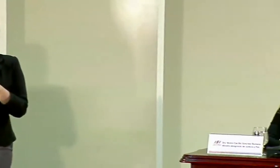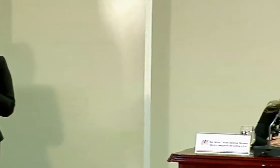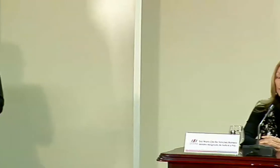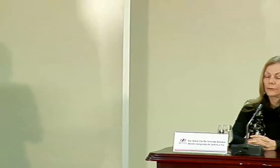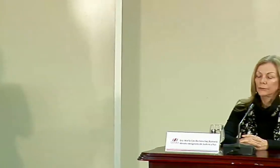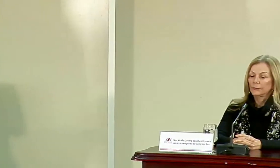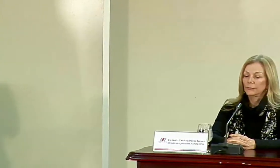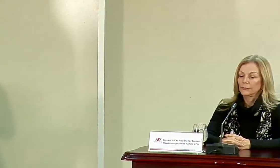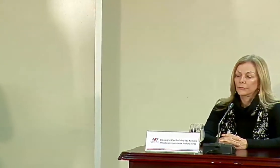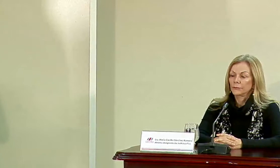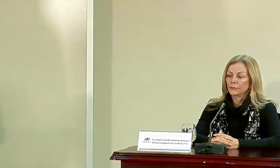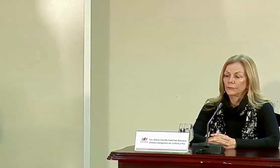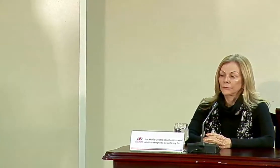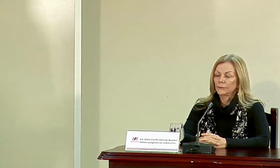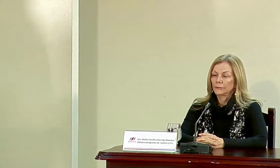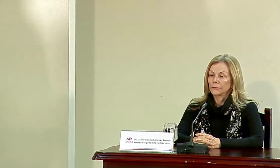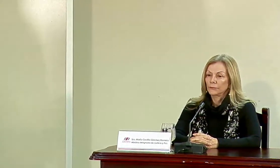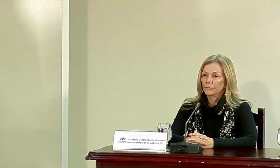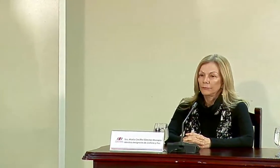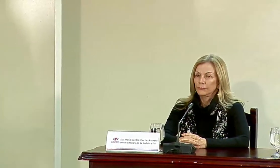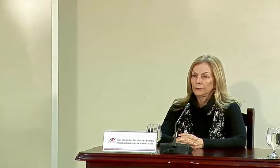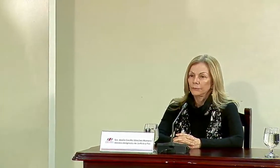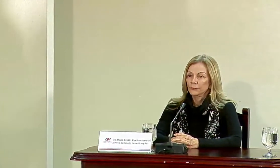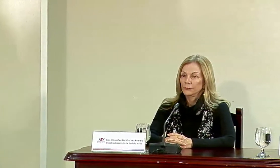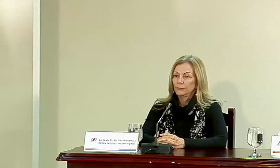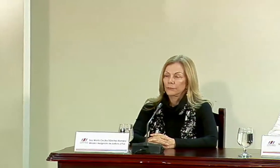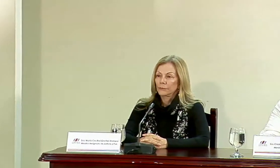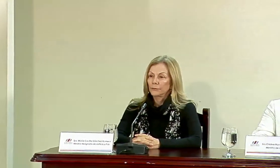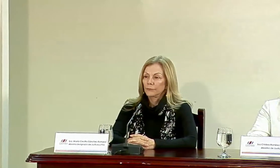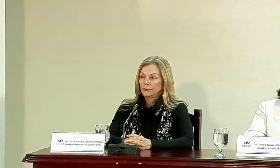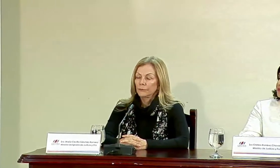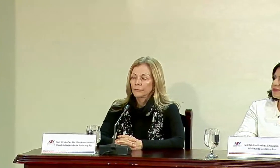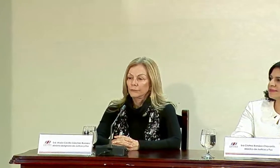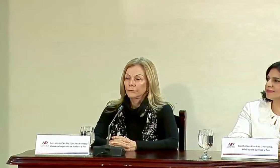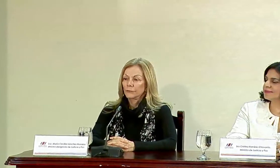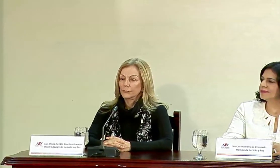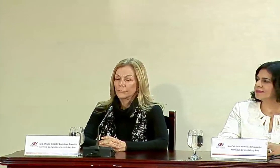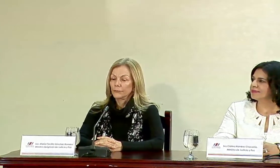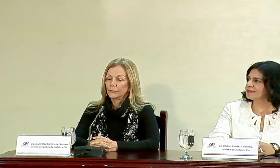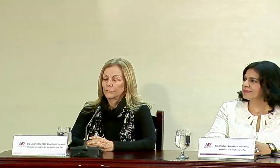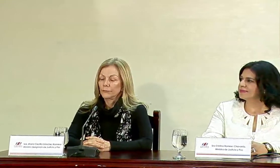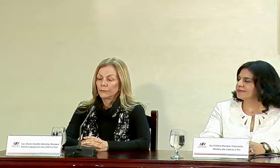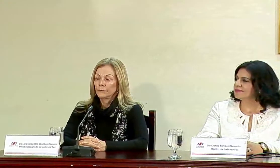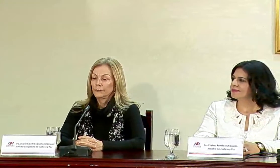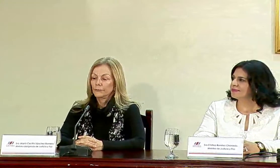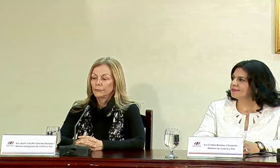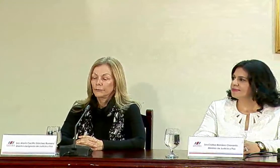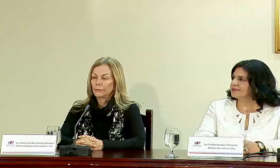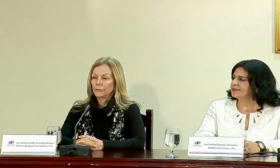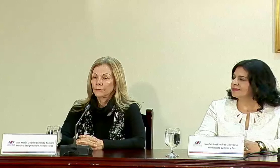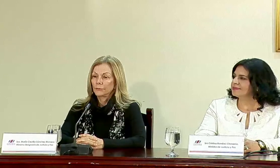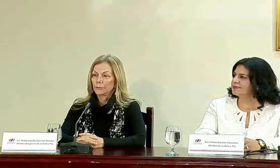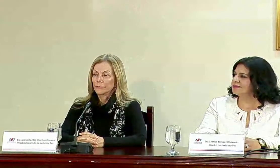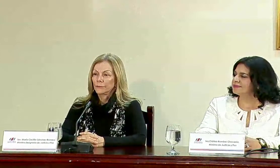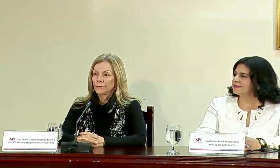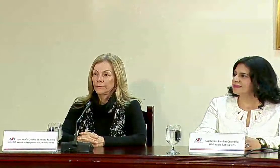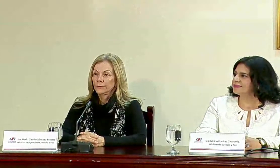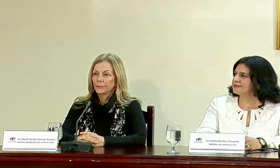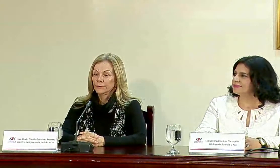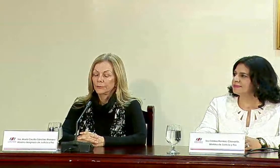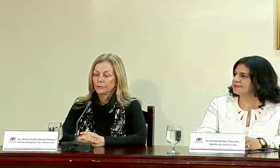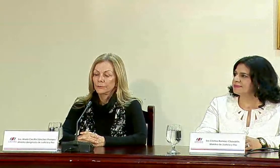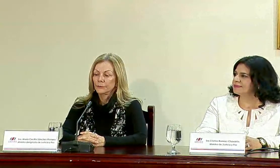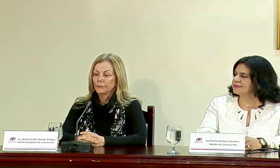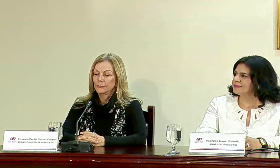Jurisprudencia de la Corte Suprema de Justicia. Actualmente se encuentra ajuvinada del Poder Judicial y es consultora internacional